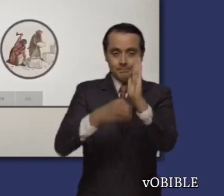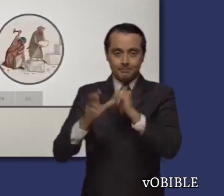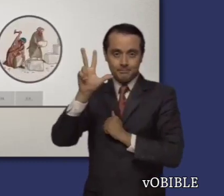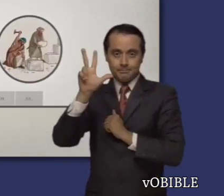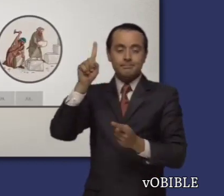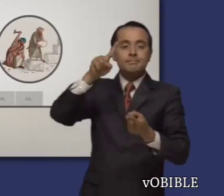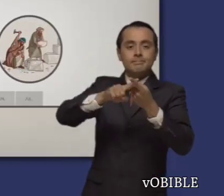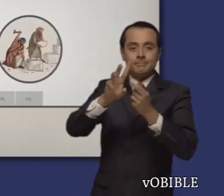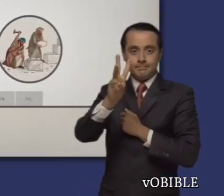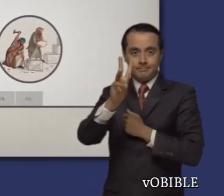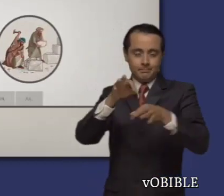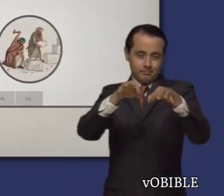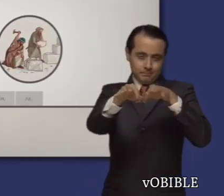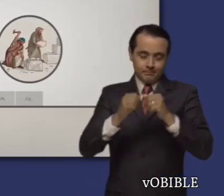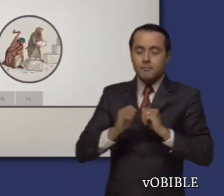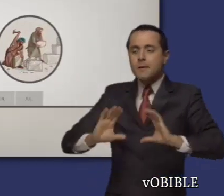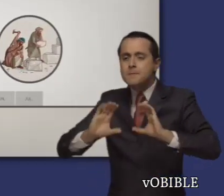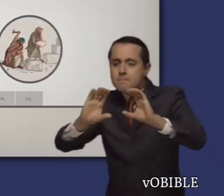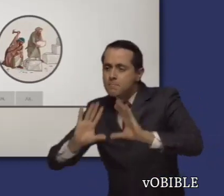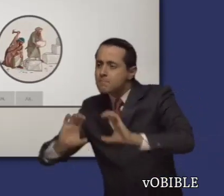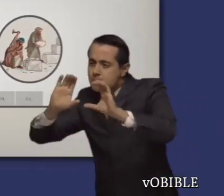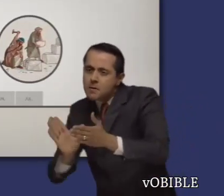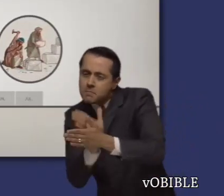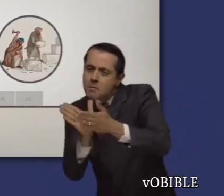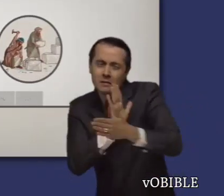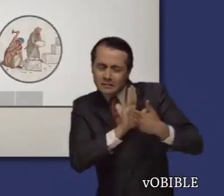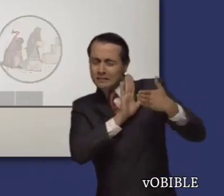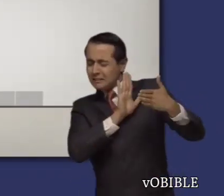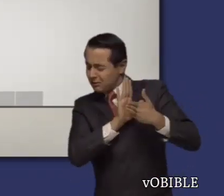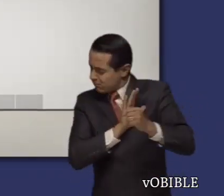reconstrucción de las murallas y las puertas, aunque los enemigos trataron de impedirlo.